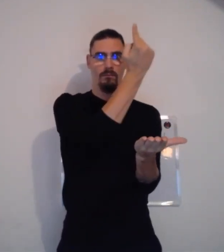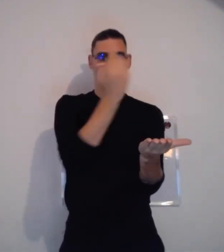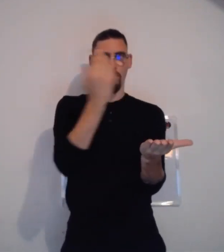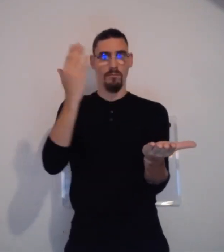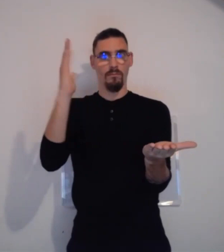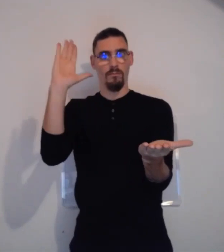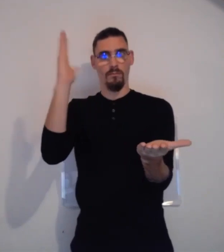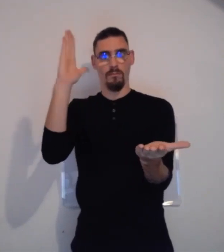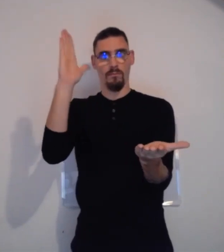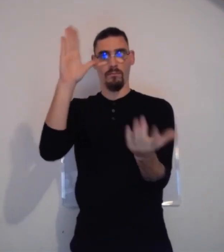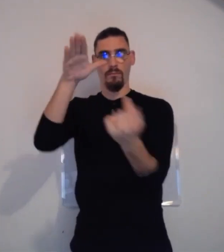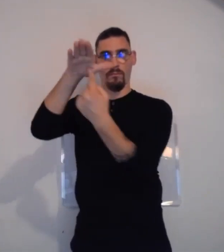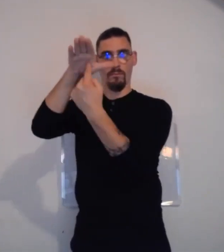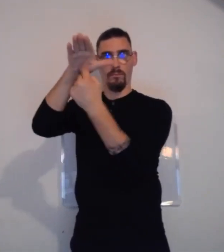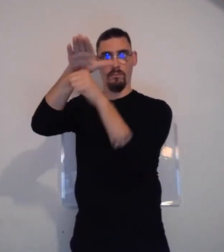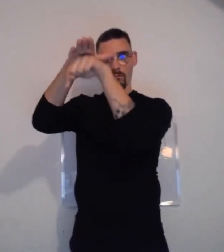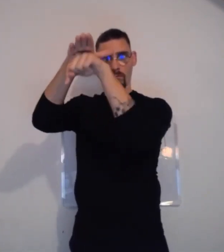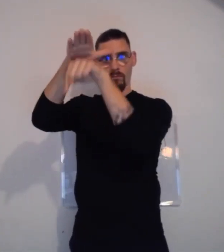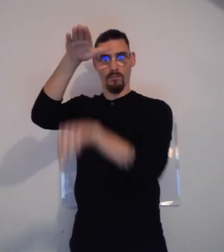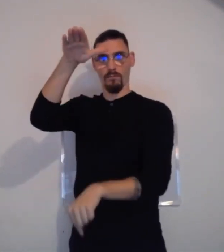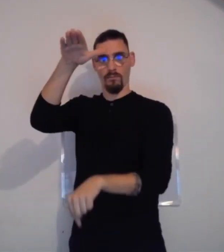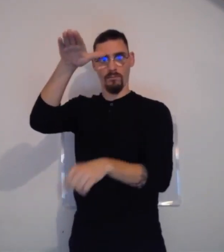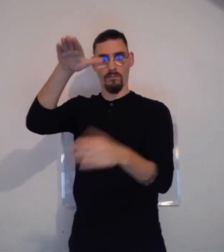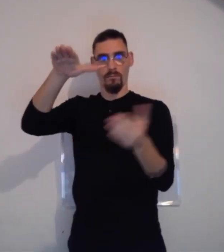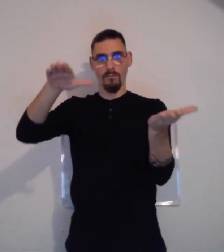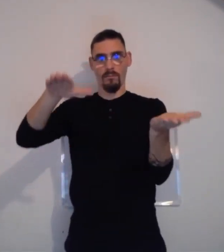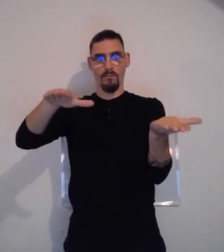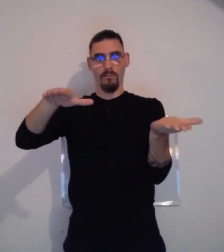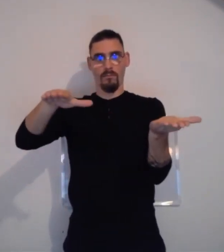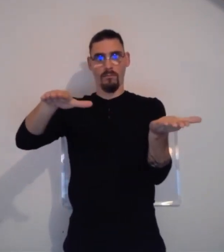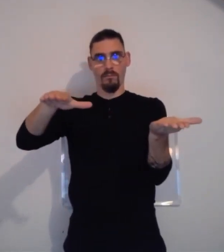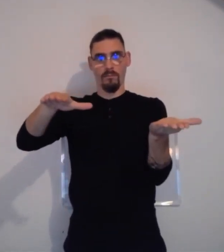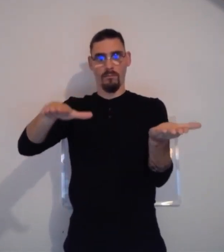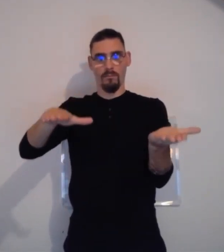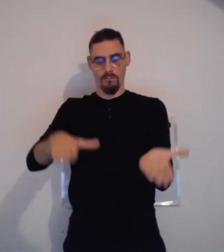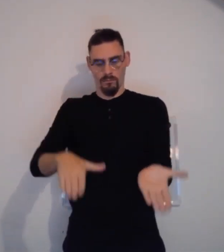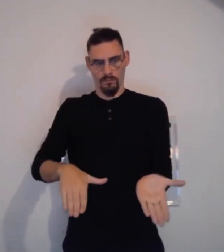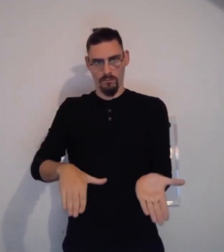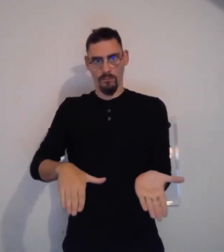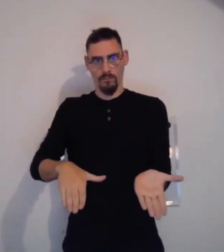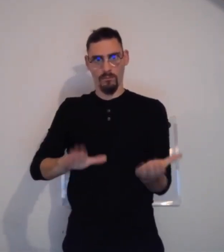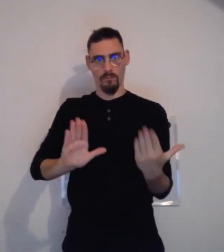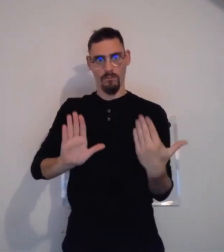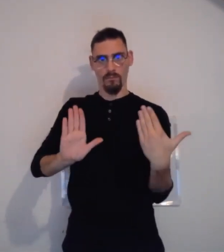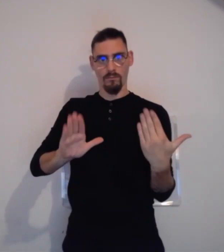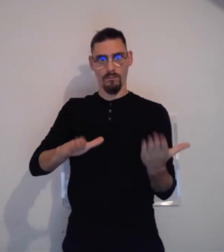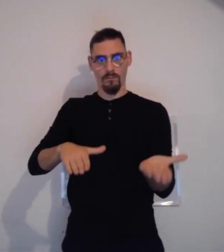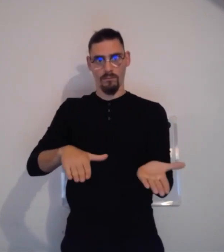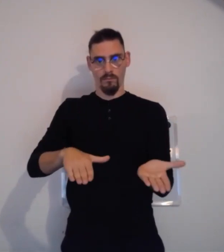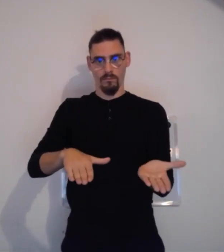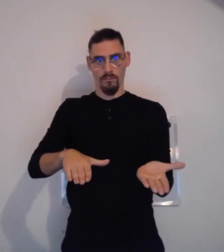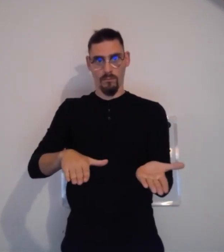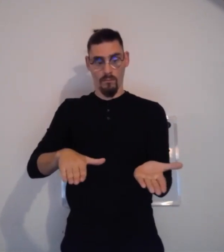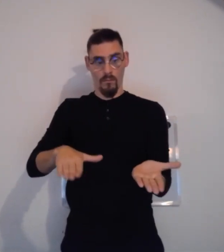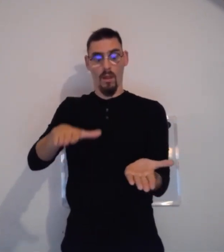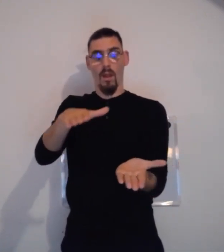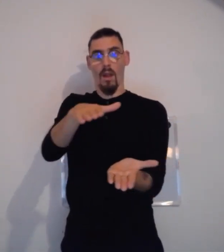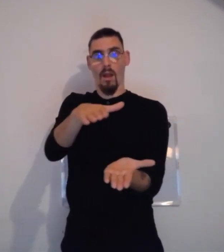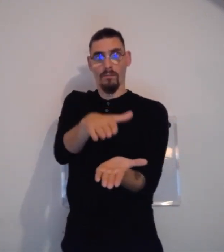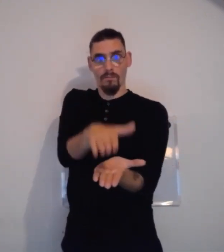qu'on va mettre avec la paume vers le haut et une vers le bas. Vous voyez ? Une vers le haut, une